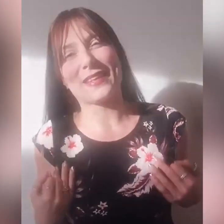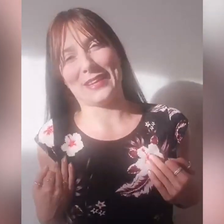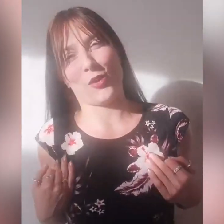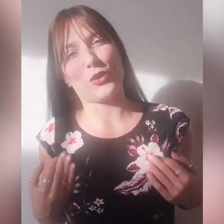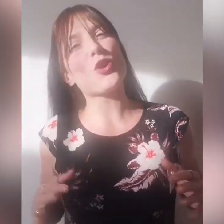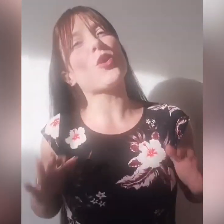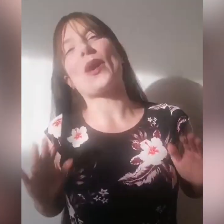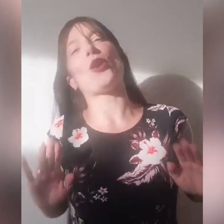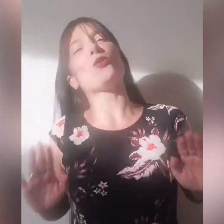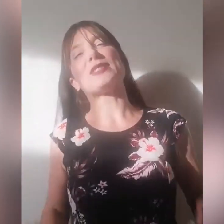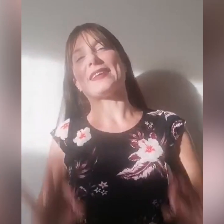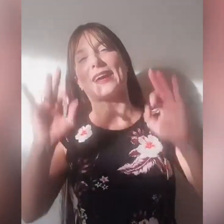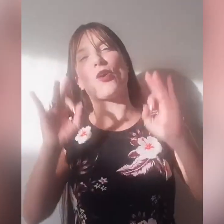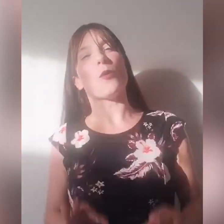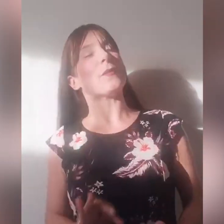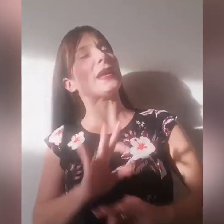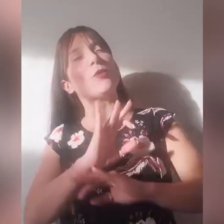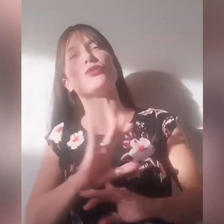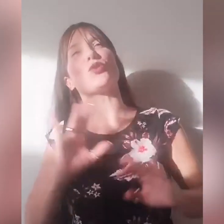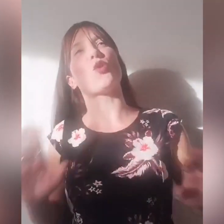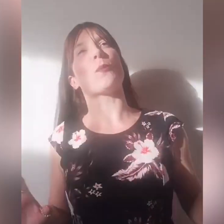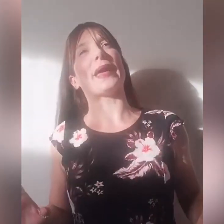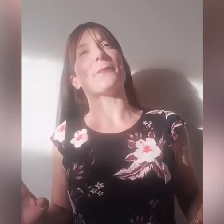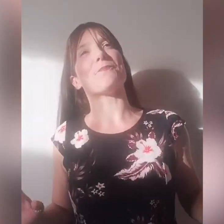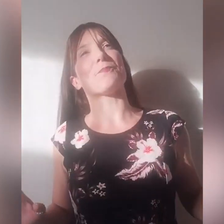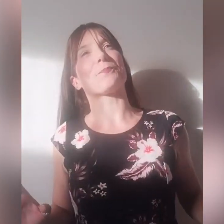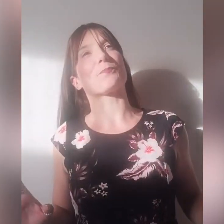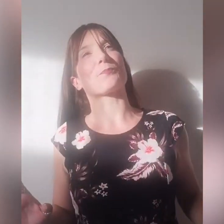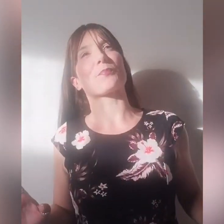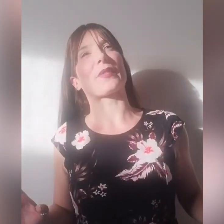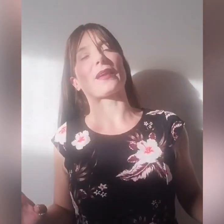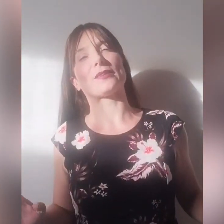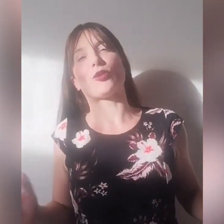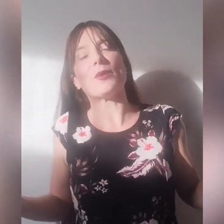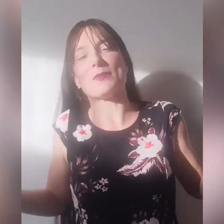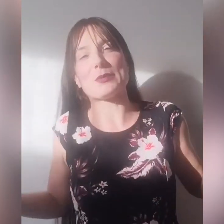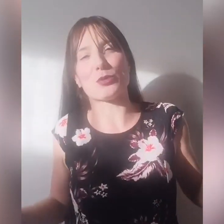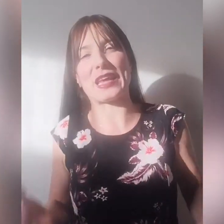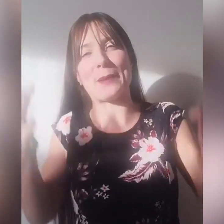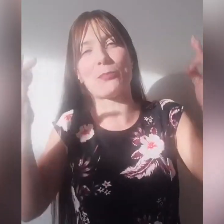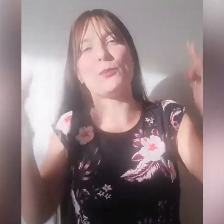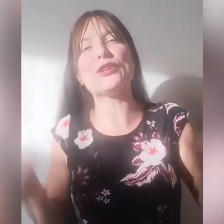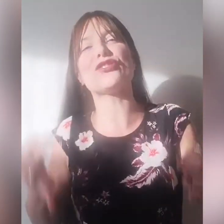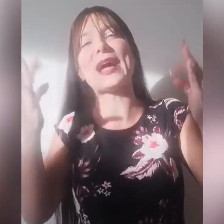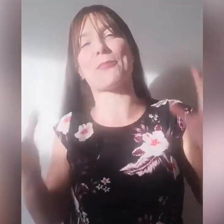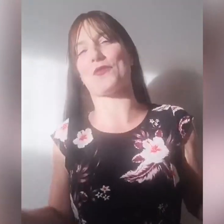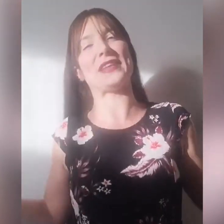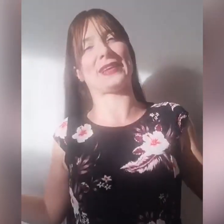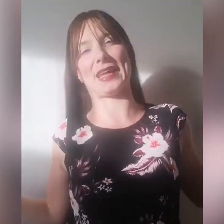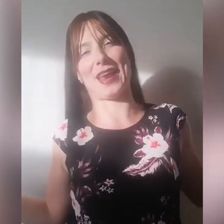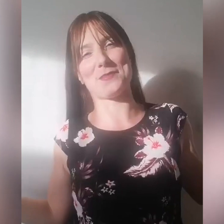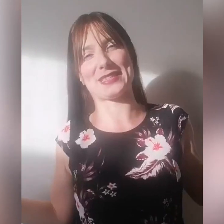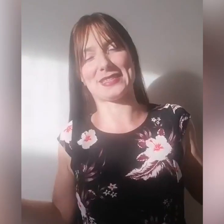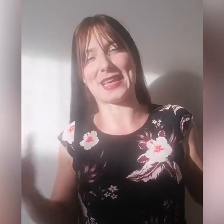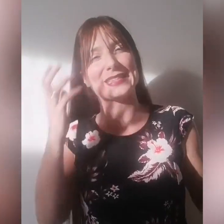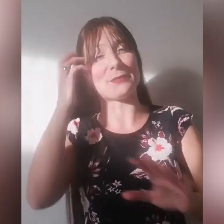la dico, io guarda l'ho usata, la uso come, come si può dire, pubblicità profetica della mia esistenza,